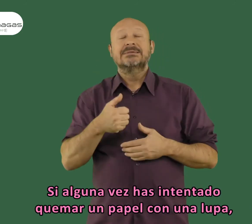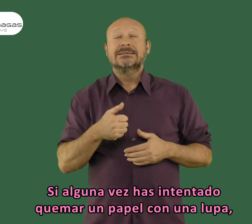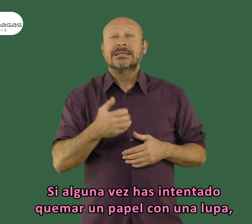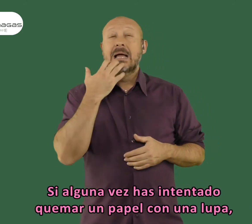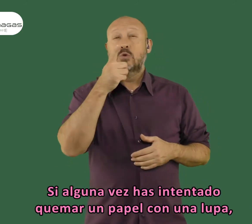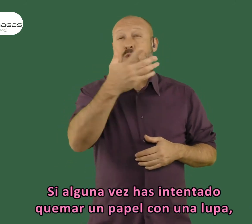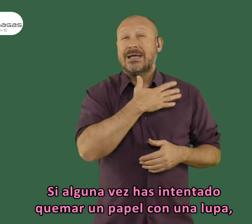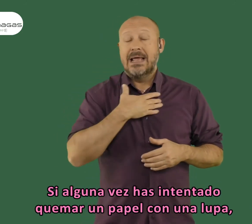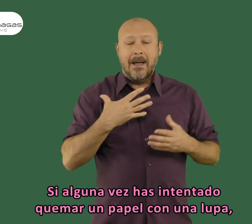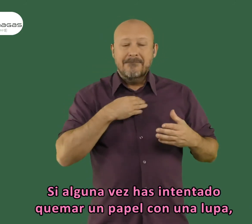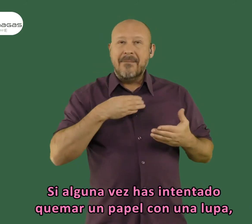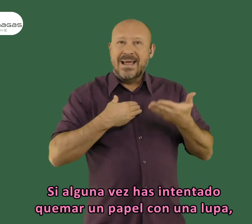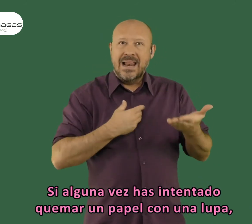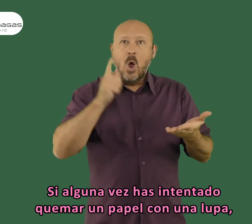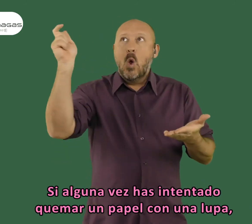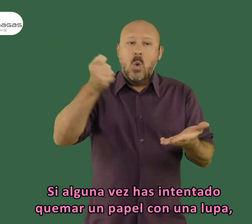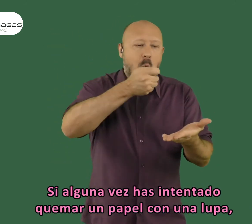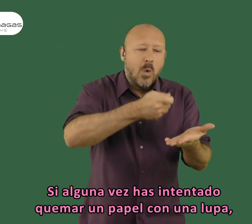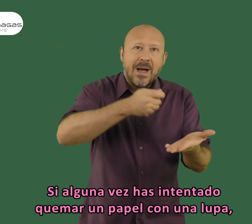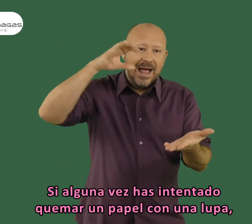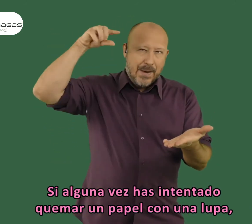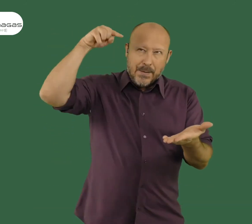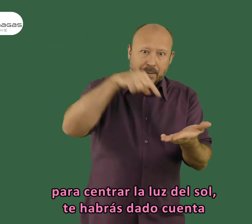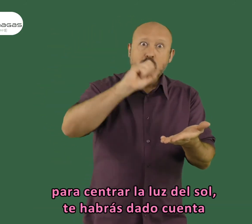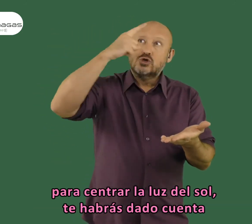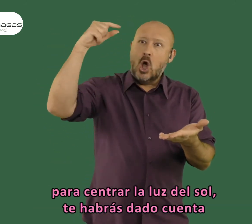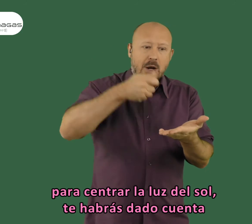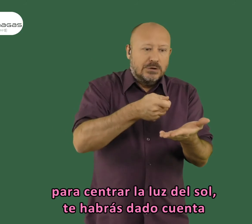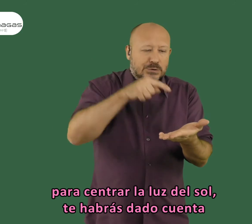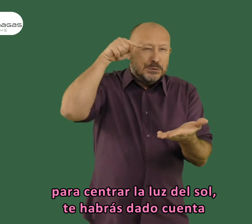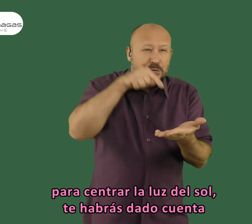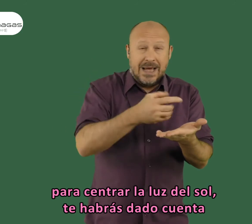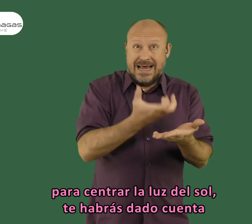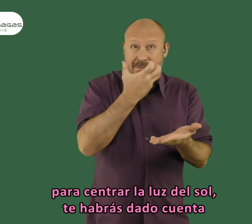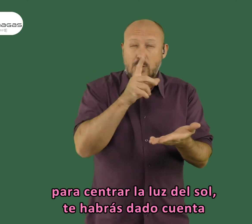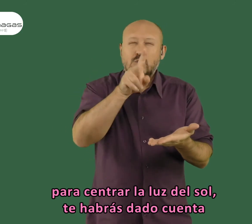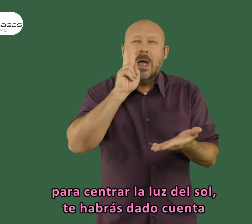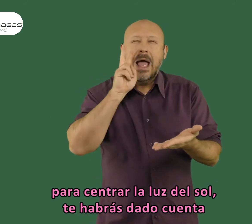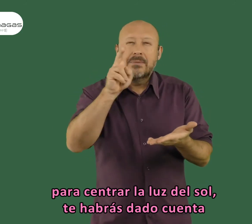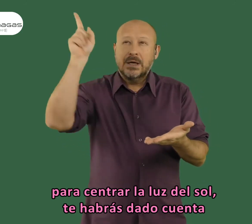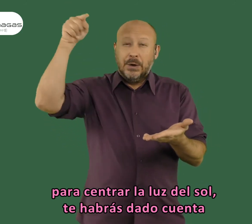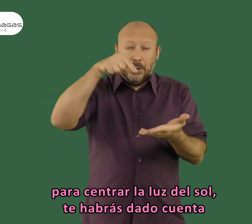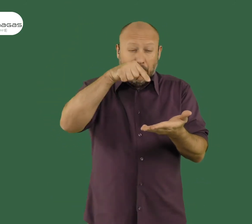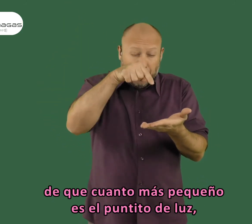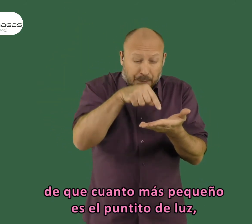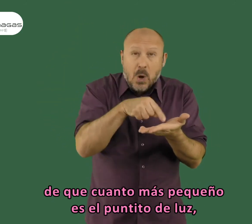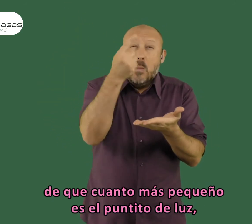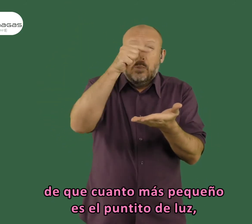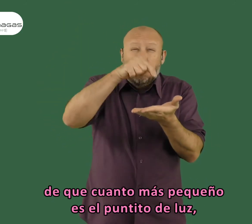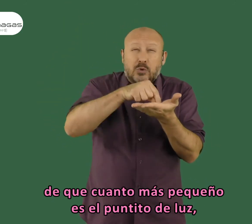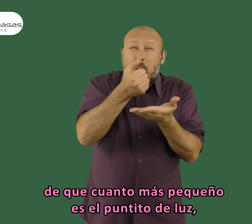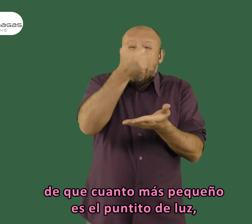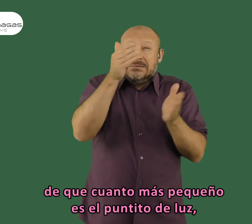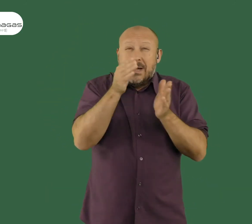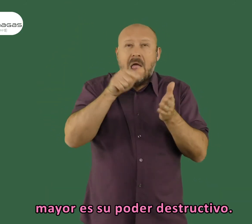Si alguna vez has intentado quemar un papel con una lupa para concentrar la luz del sol, te habrás dado cuenta que cuanto más